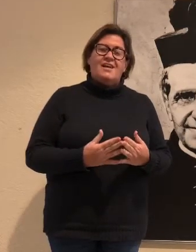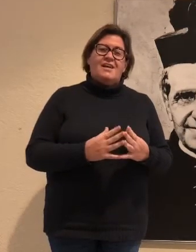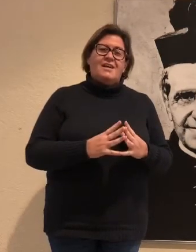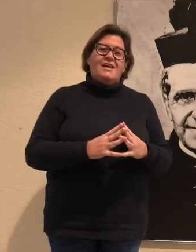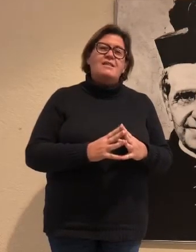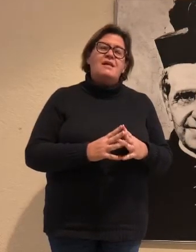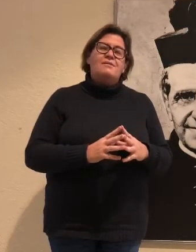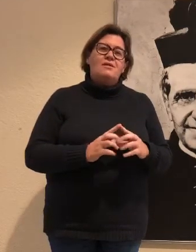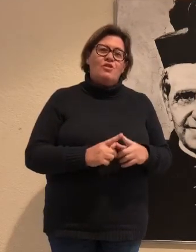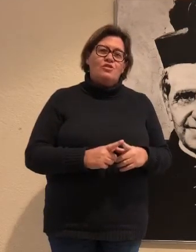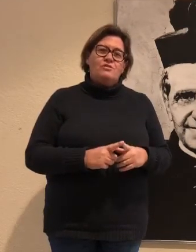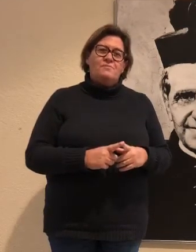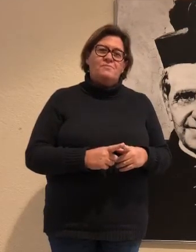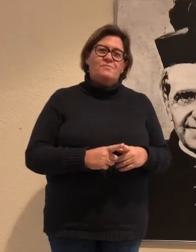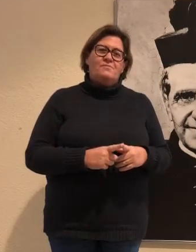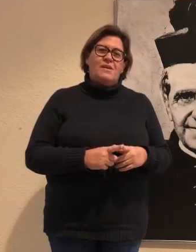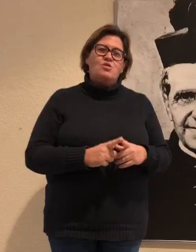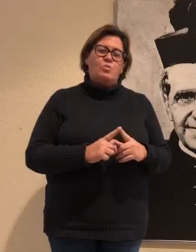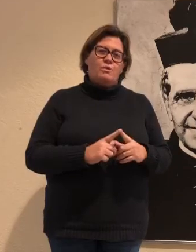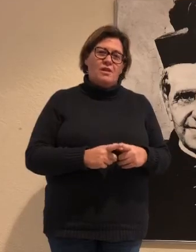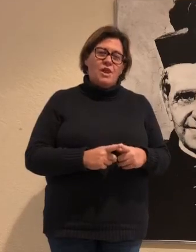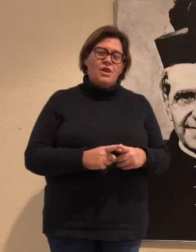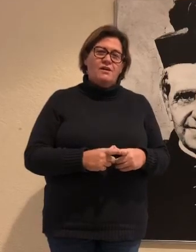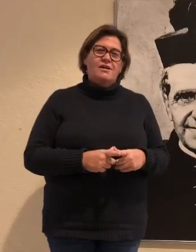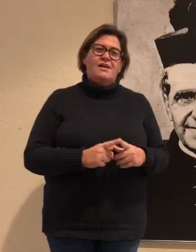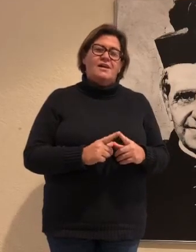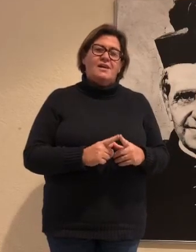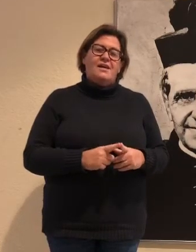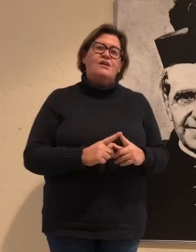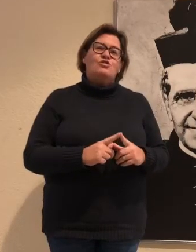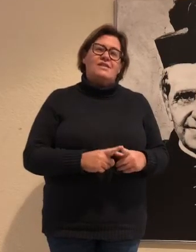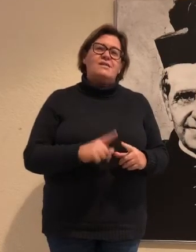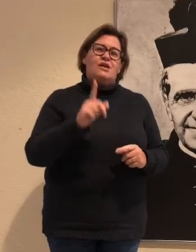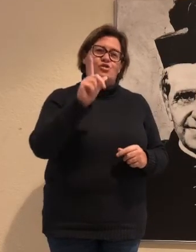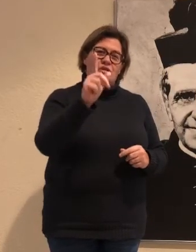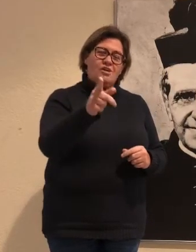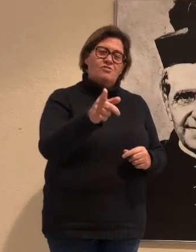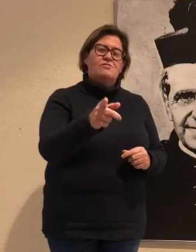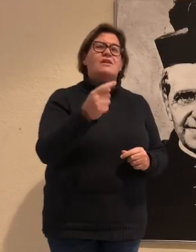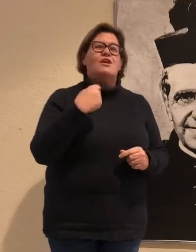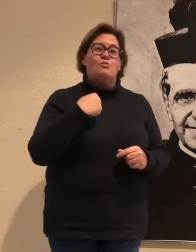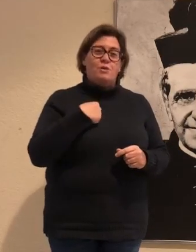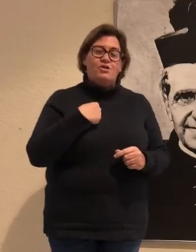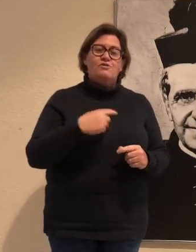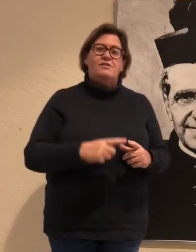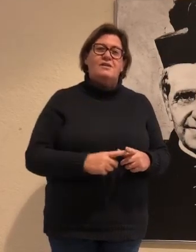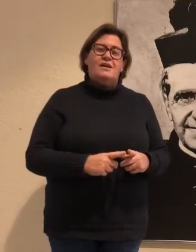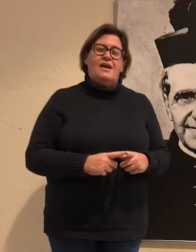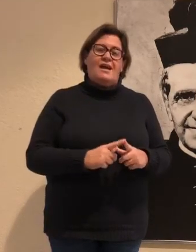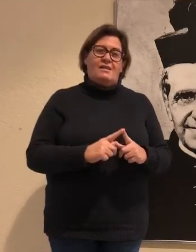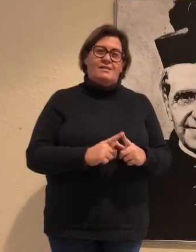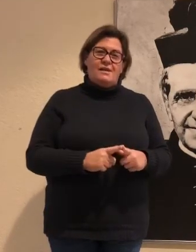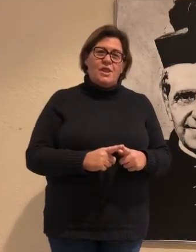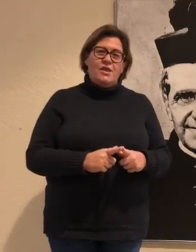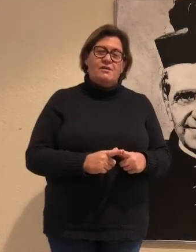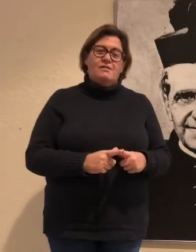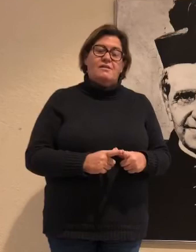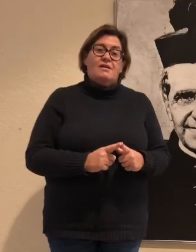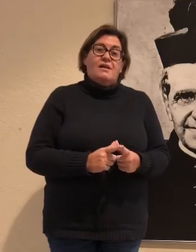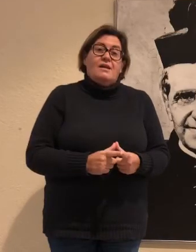¿Quién sabe si Dios, en su Providencia, quiere encontrarse contigo y conmigo en la distancia y